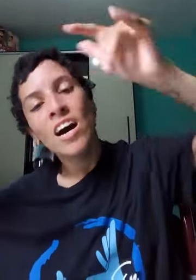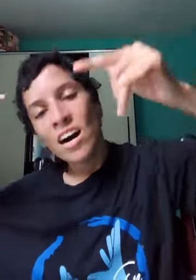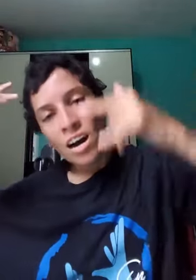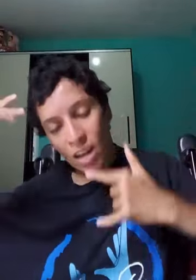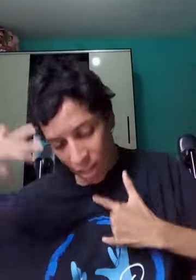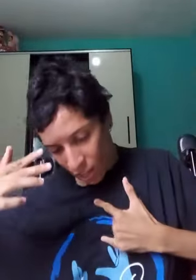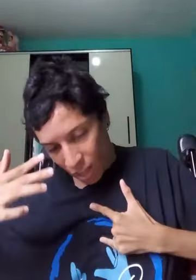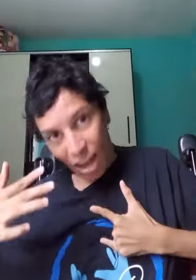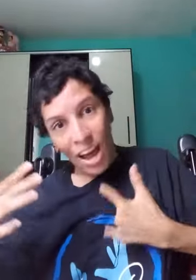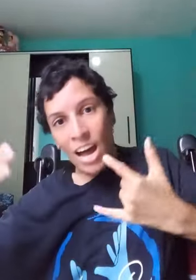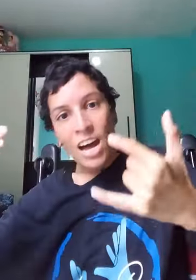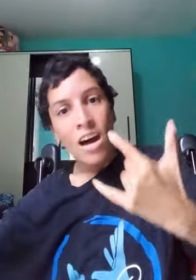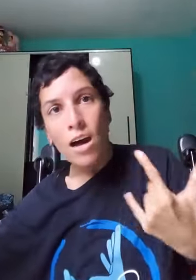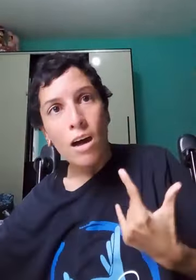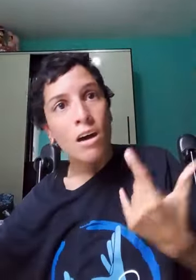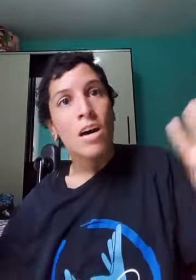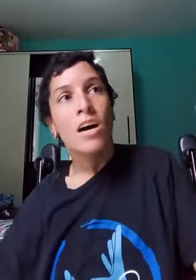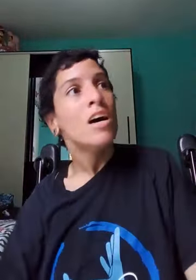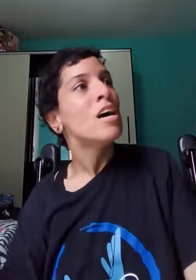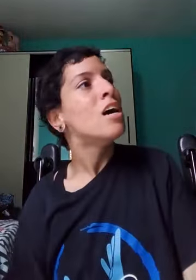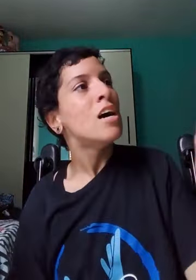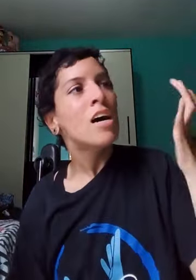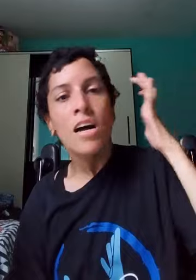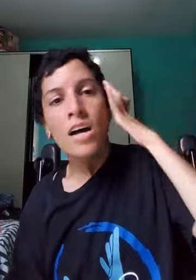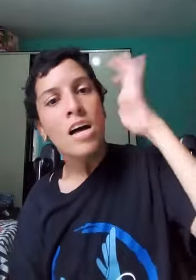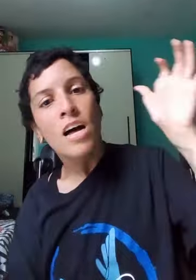mais de mim ou de você